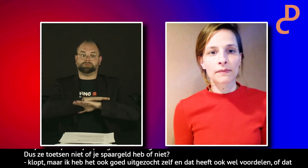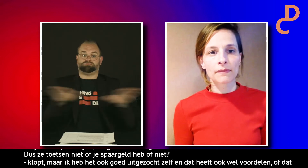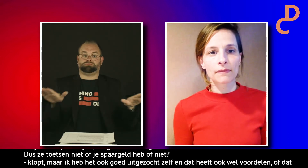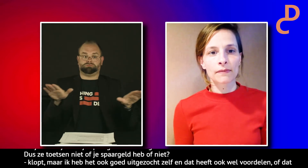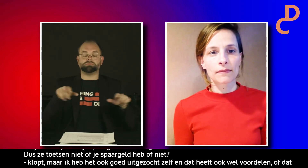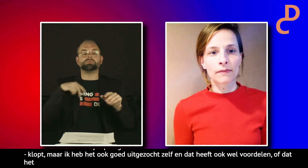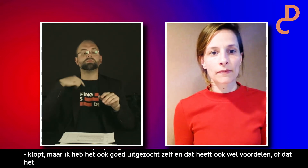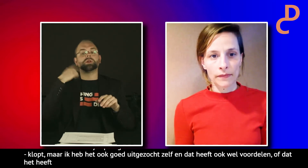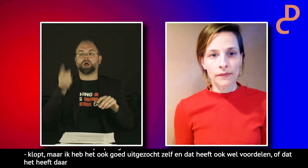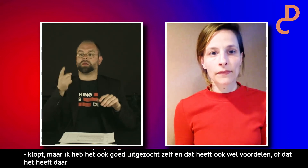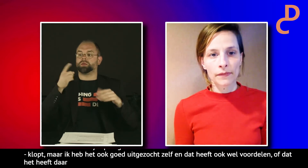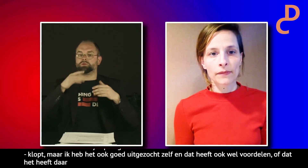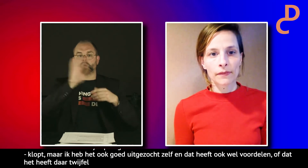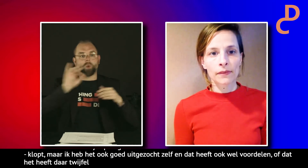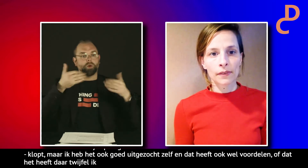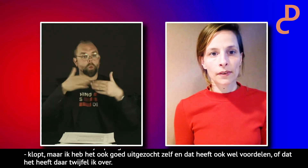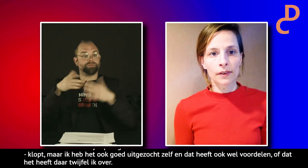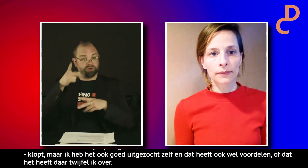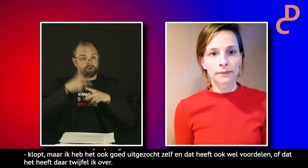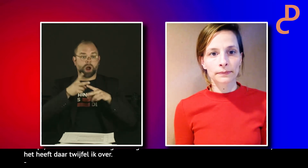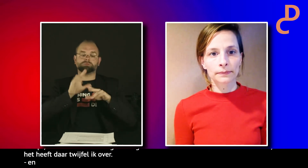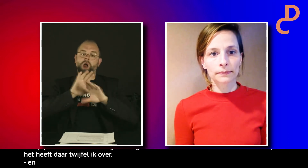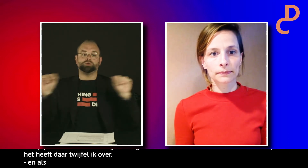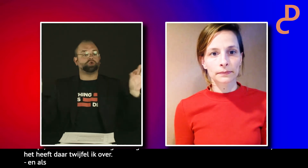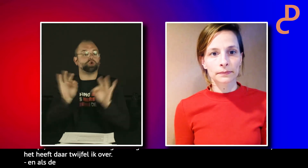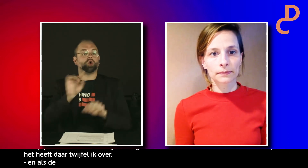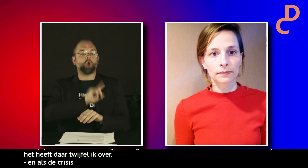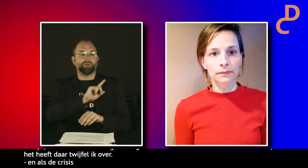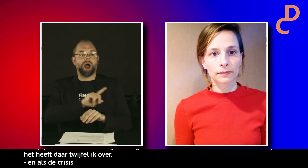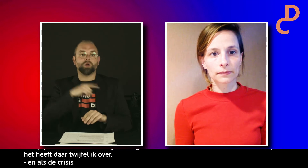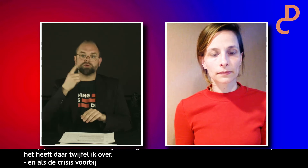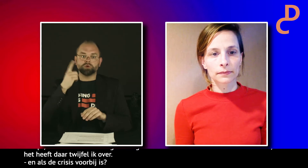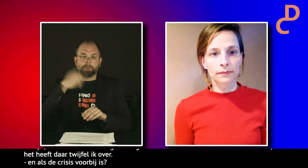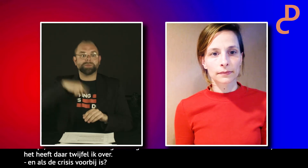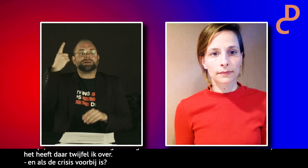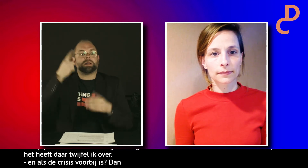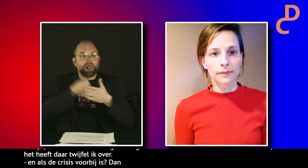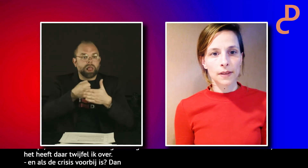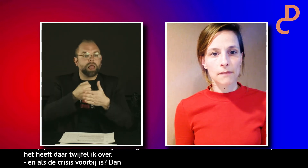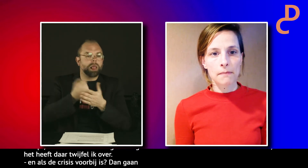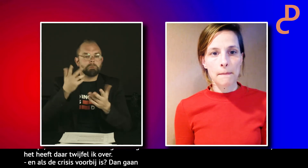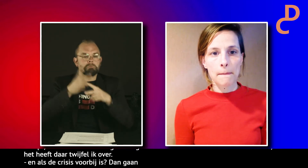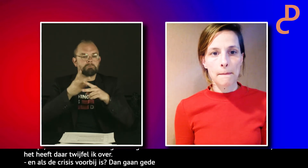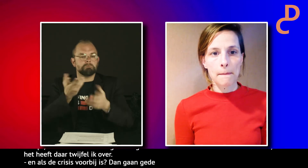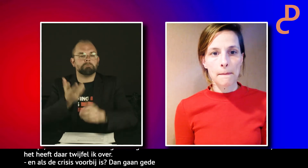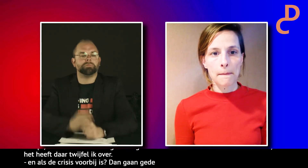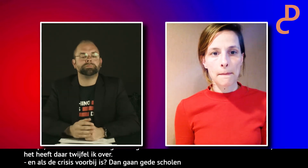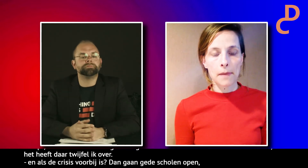En als deze crisis voorbij is, dan gaan de scholen weer open. Verwacht je dan alles dat weer teruggaat naar normaal? Of dat je nog steeds tegen zaken gaat